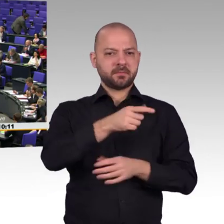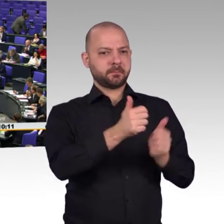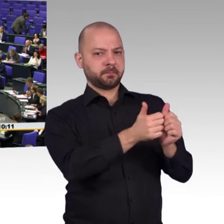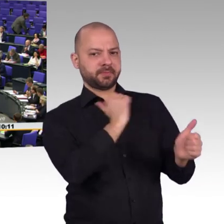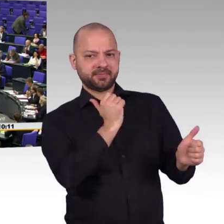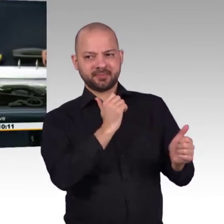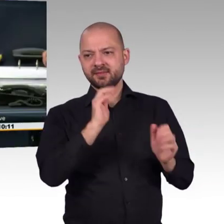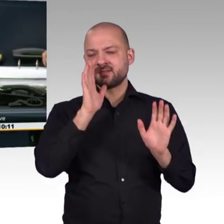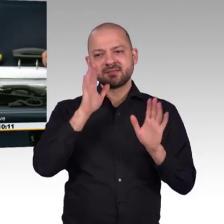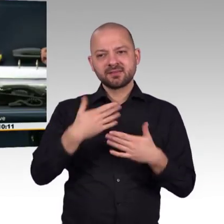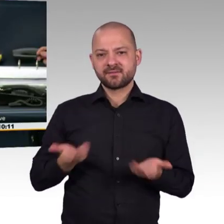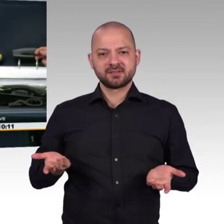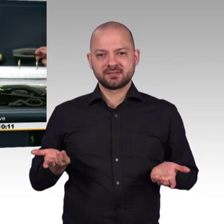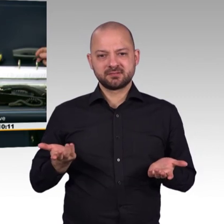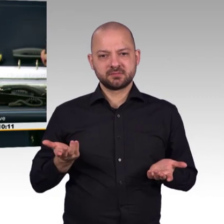Jetzt erteile ich das Wort dem Kollegen Uwe Kramer.